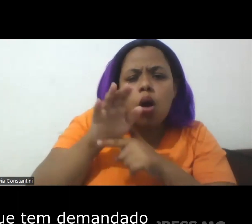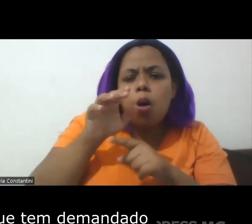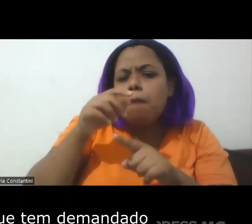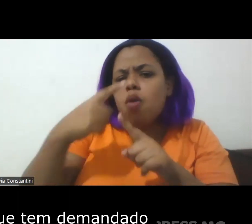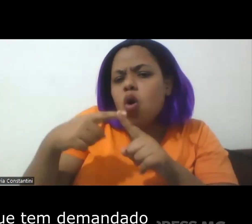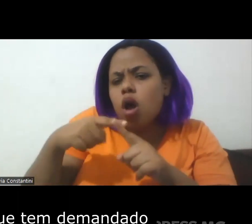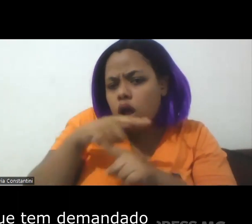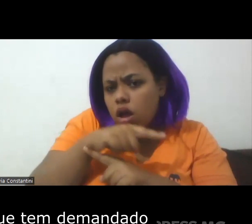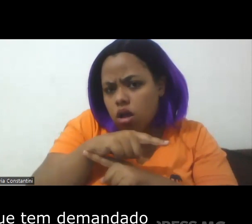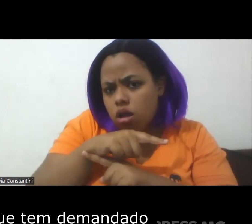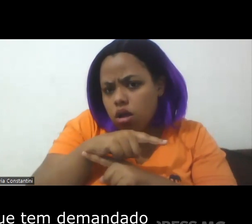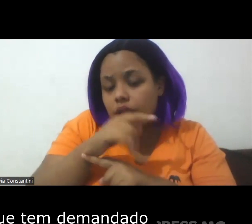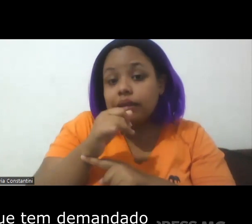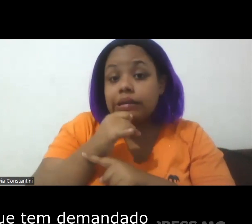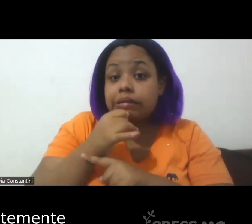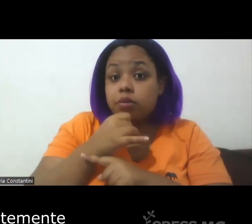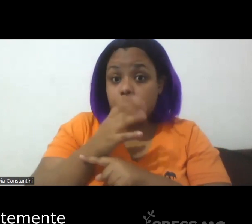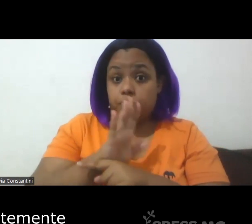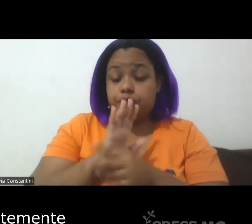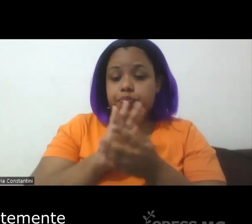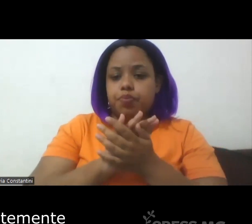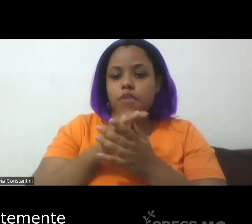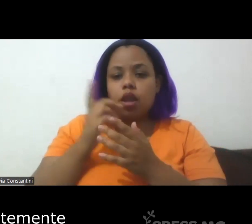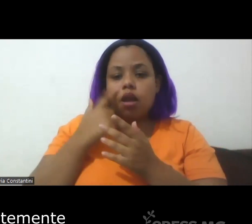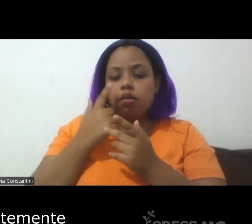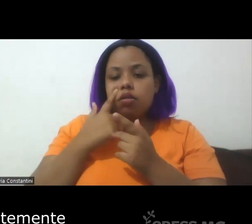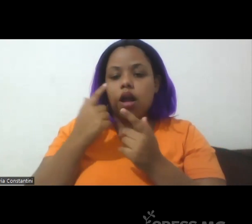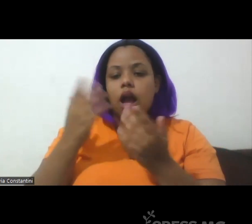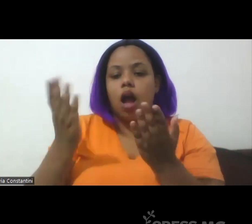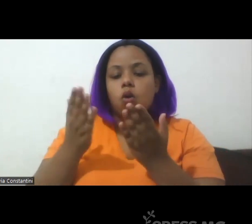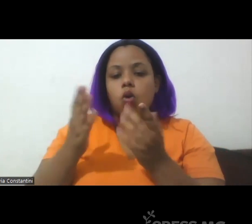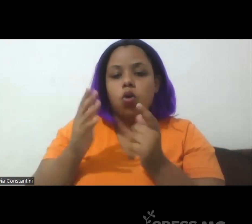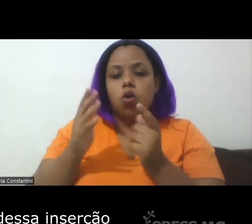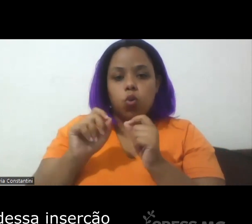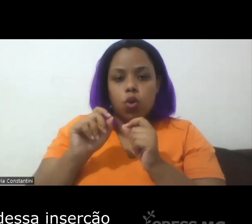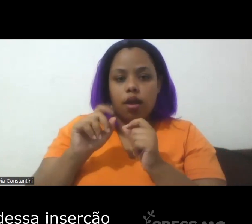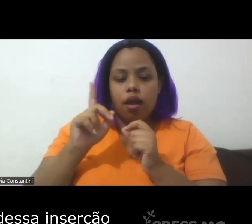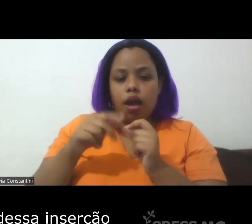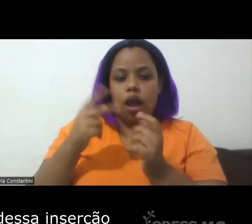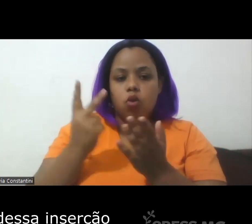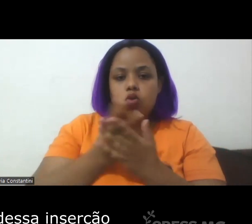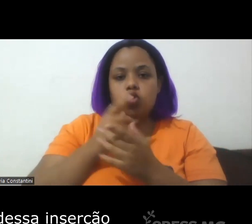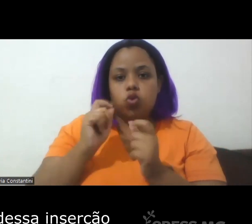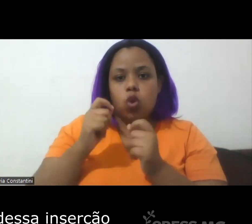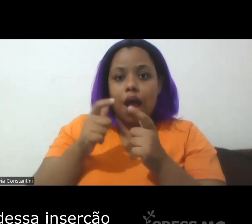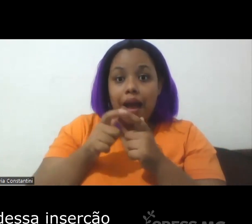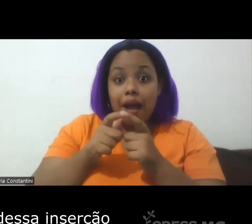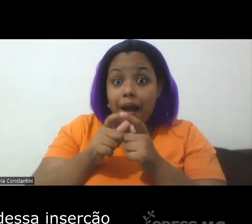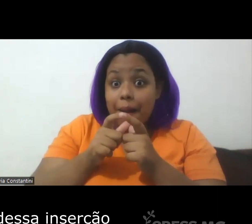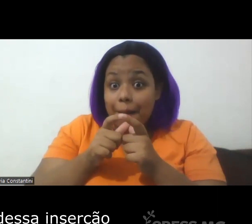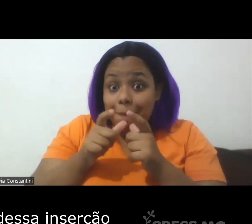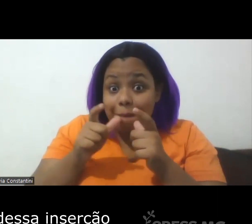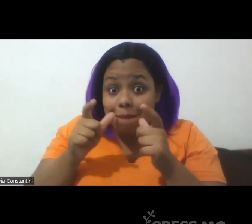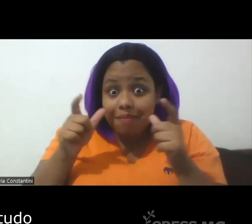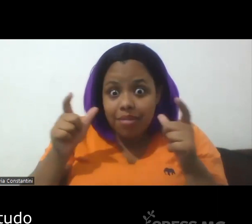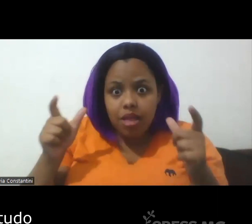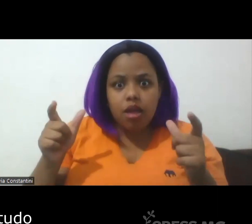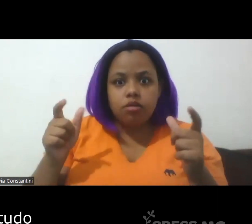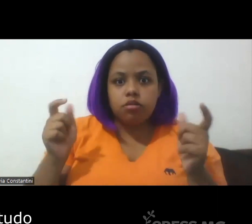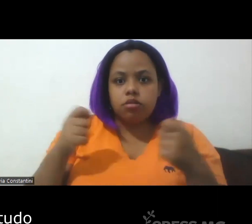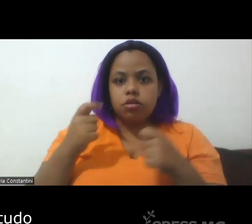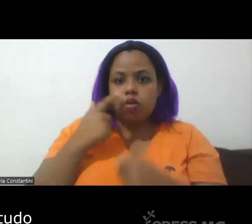o que tem demandado mais recentemente uma ampliação dessa inserção,